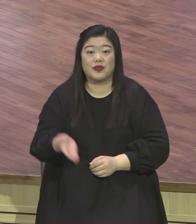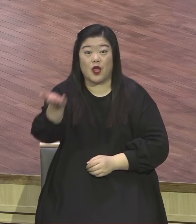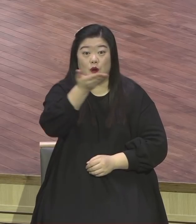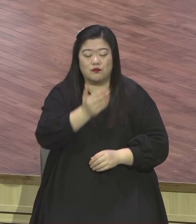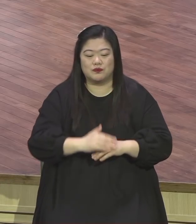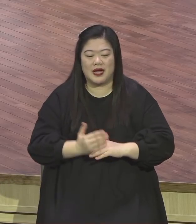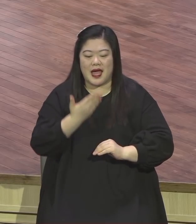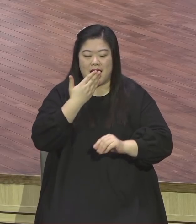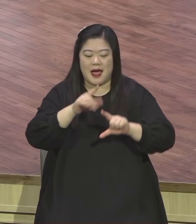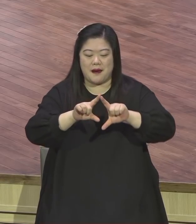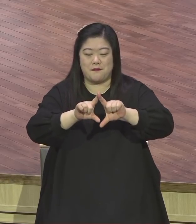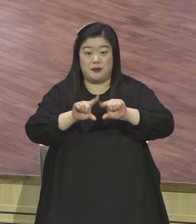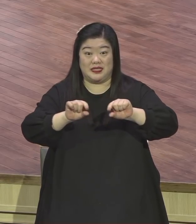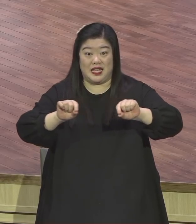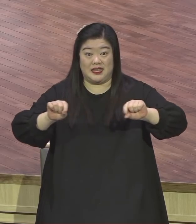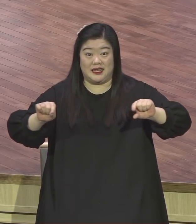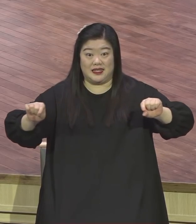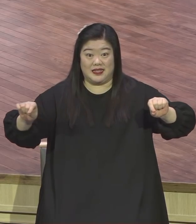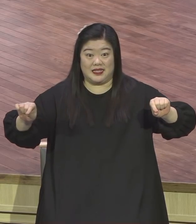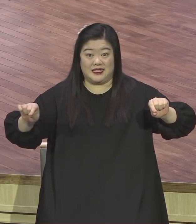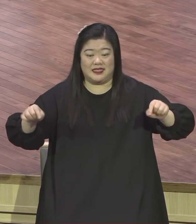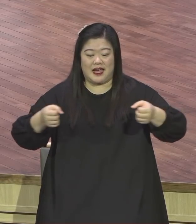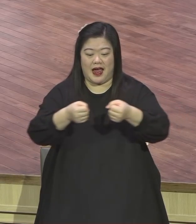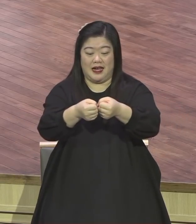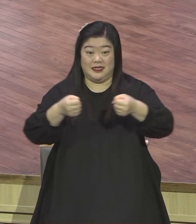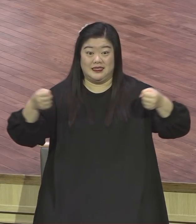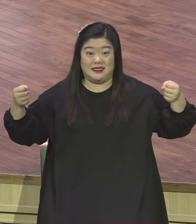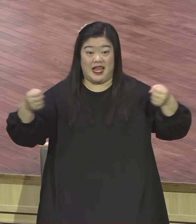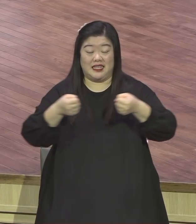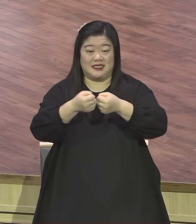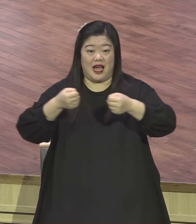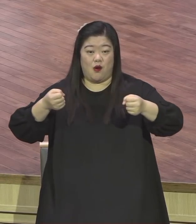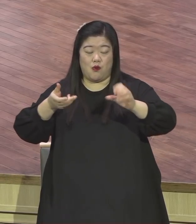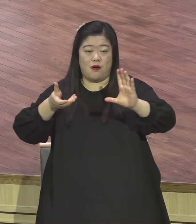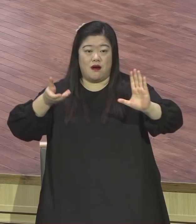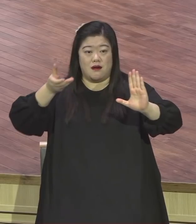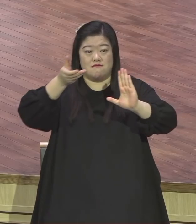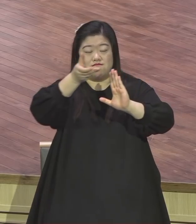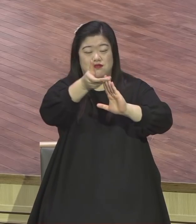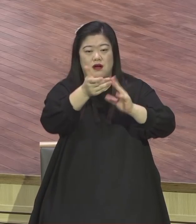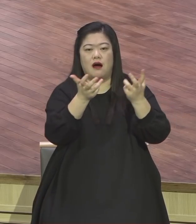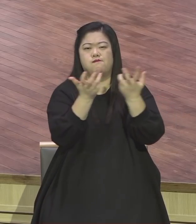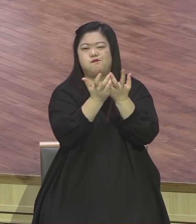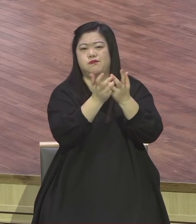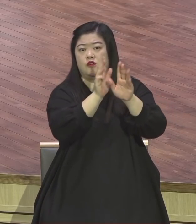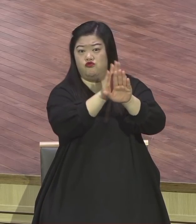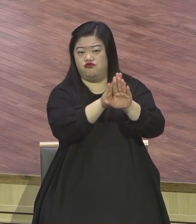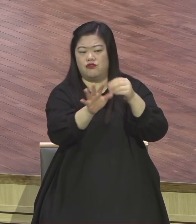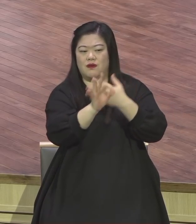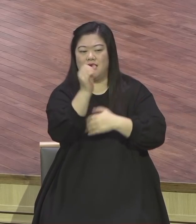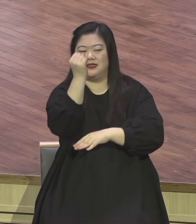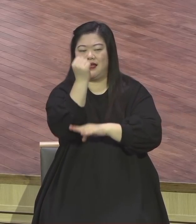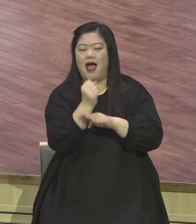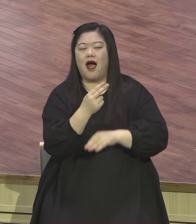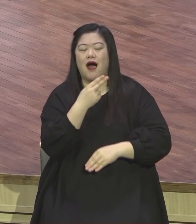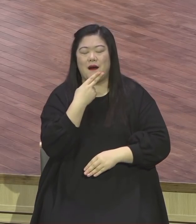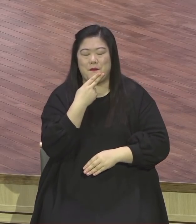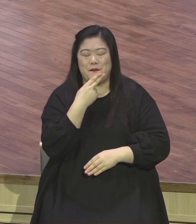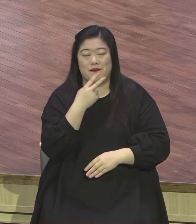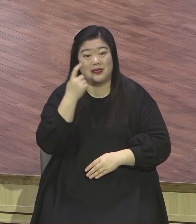상하지 않는다라고 생각하고 있어요 그래서 먹다가 조금